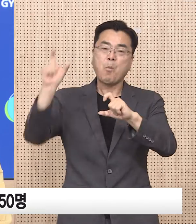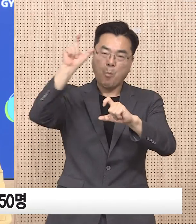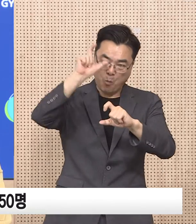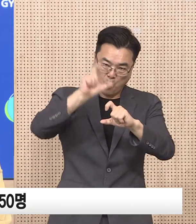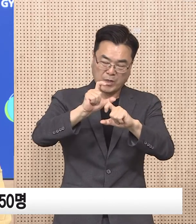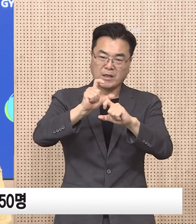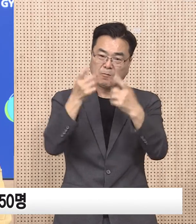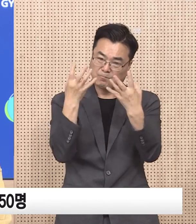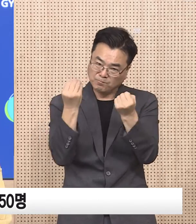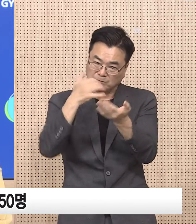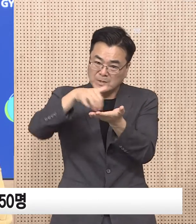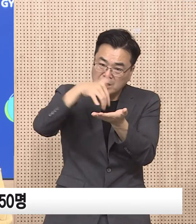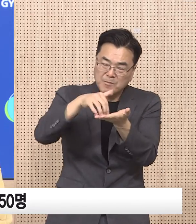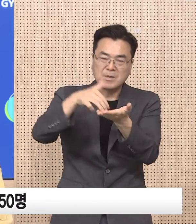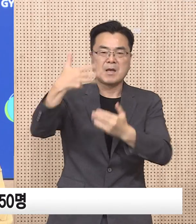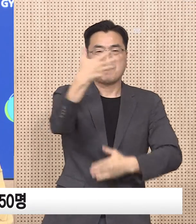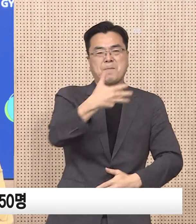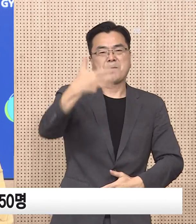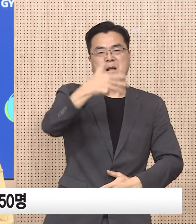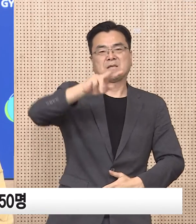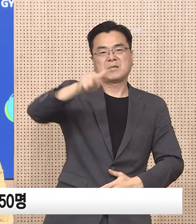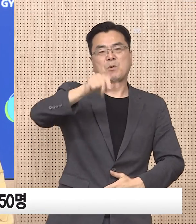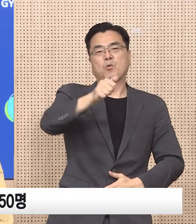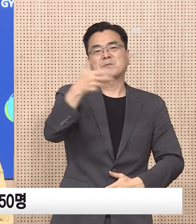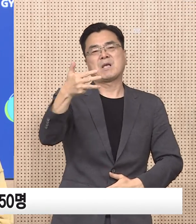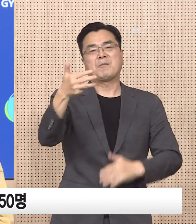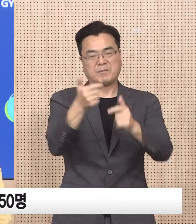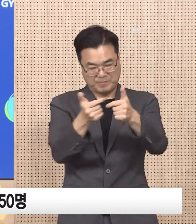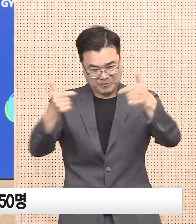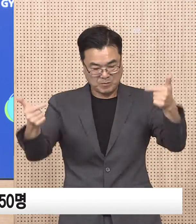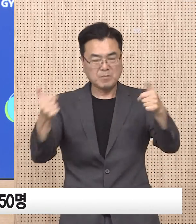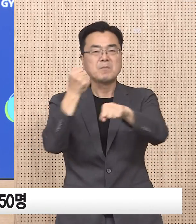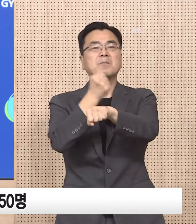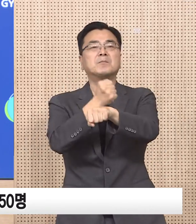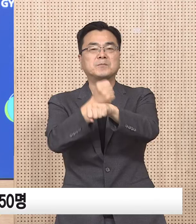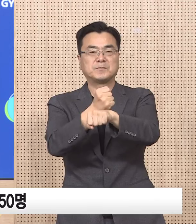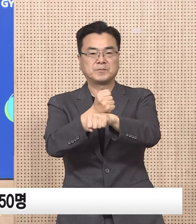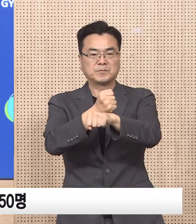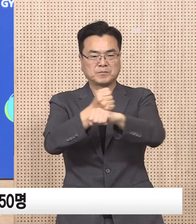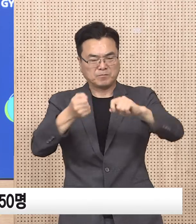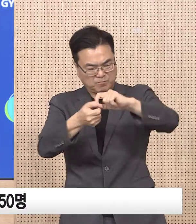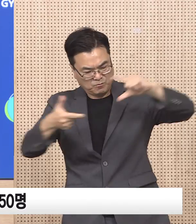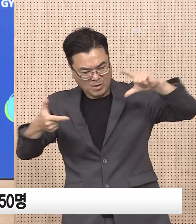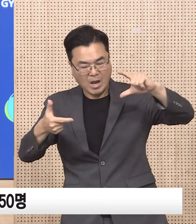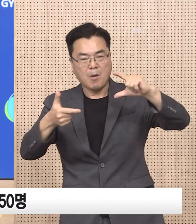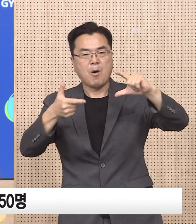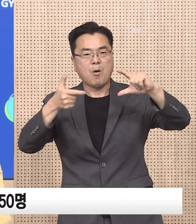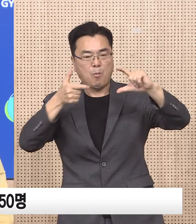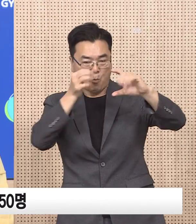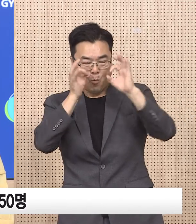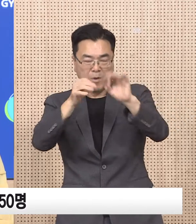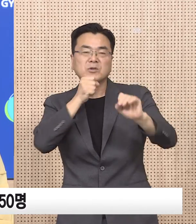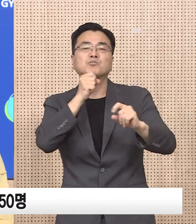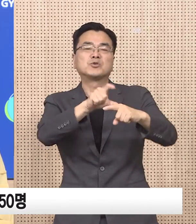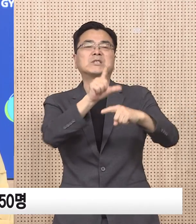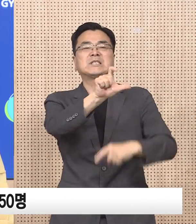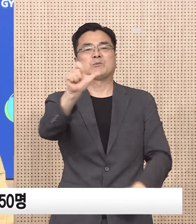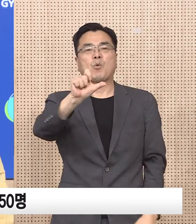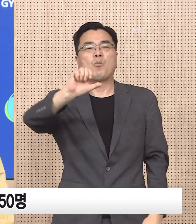,068명 대비 8,258명 증가하였습니다. 전체 확진자 중에서는 19% 수준입니다.